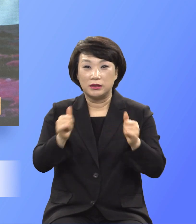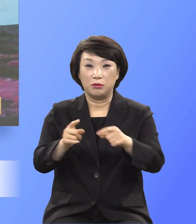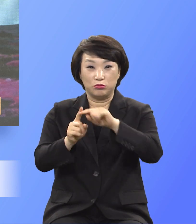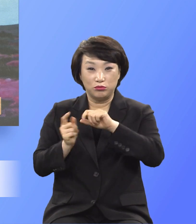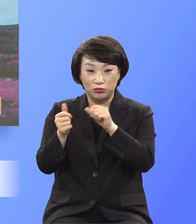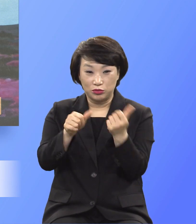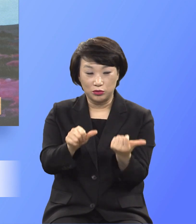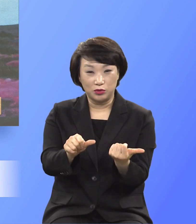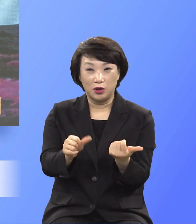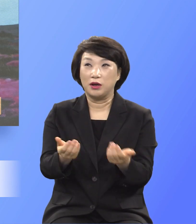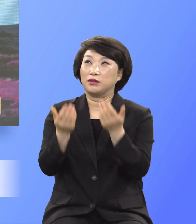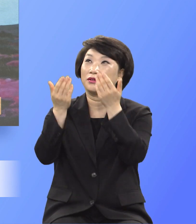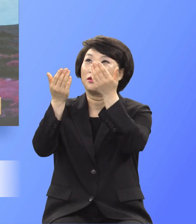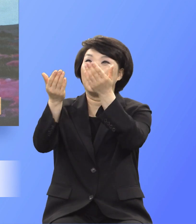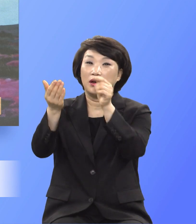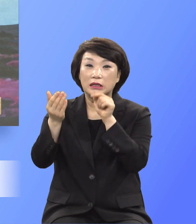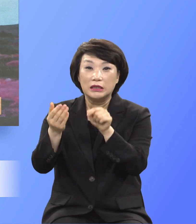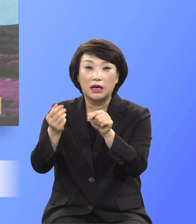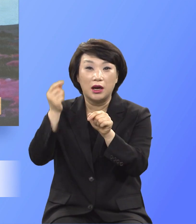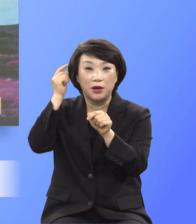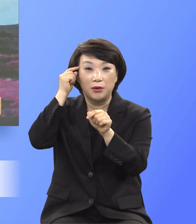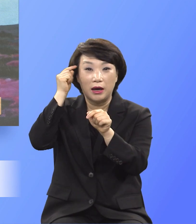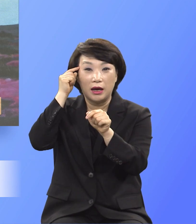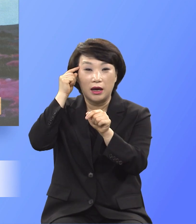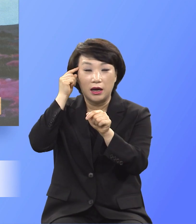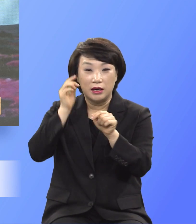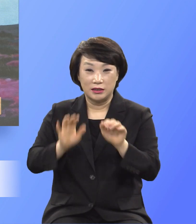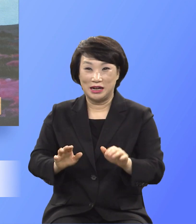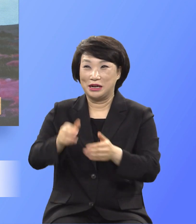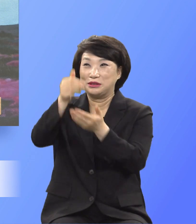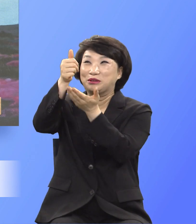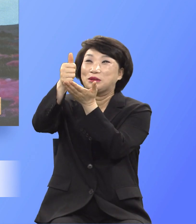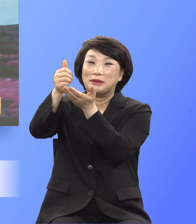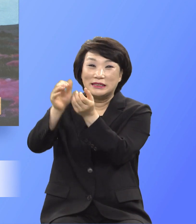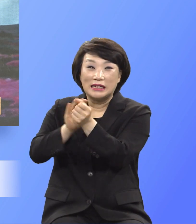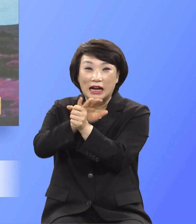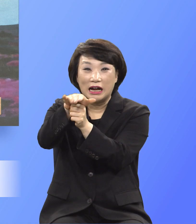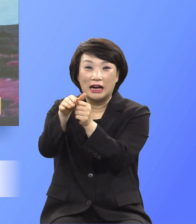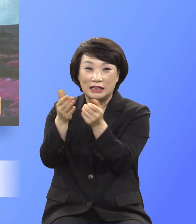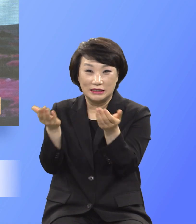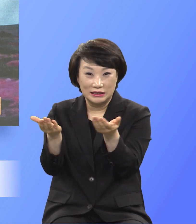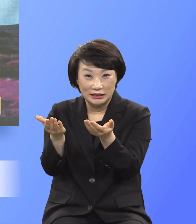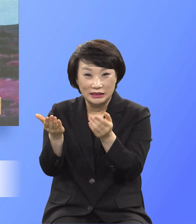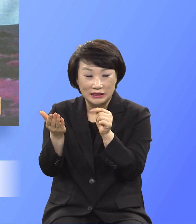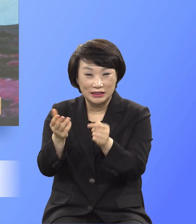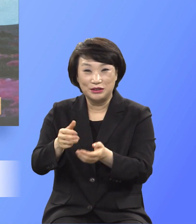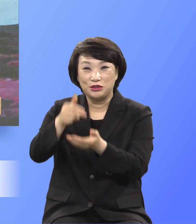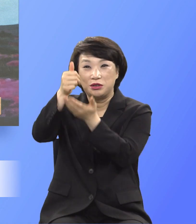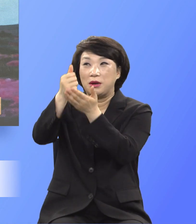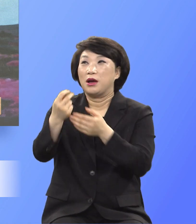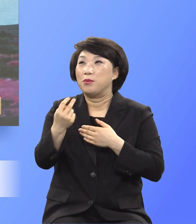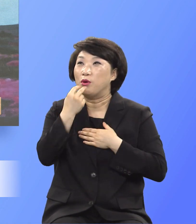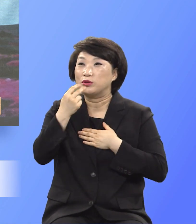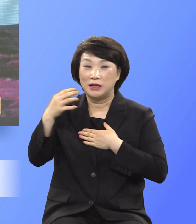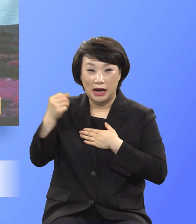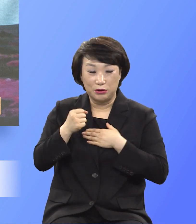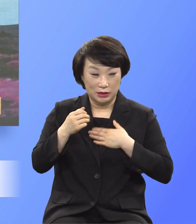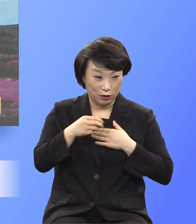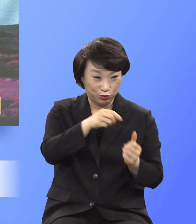이것이 바로 주님을 사랑하는 것이오 주님의 목숨으로 나를 구원하신 내